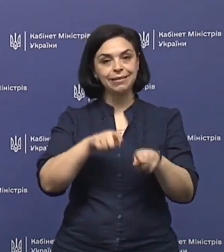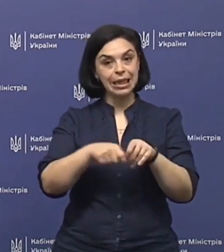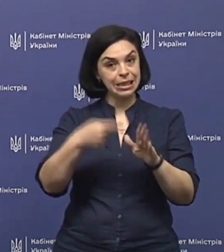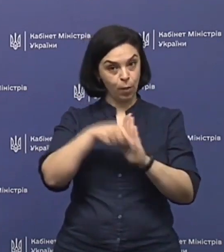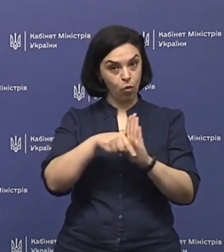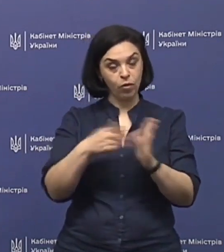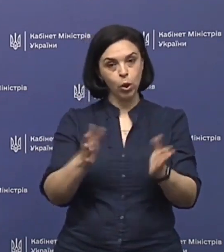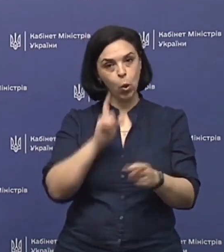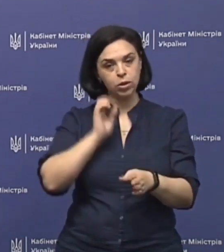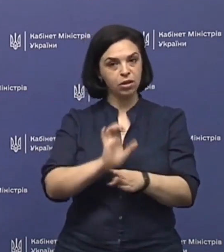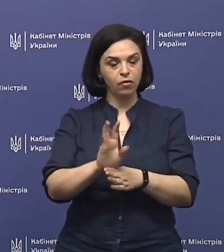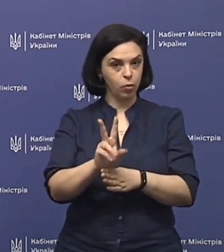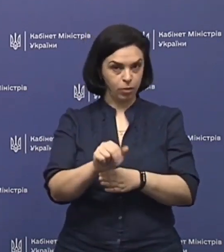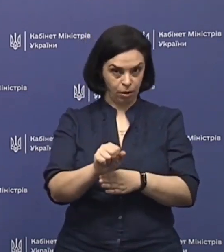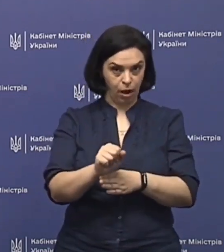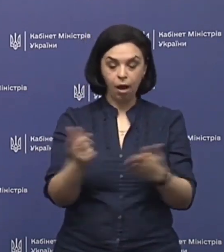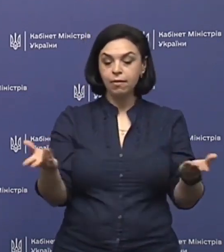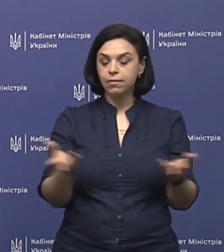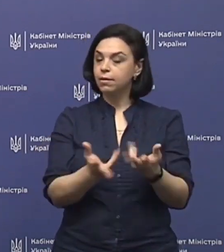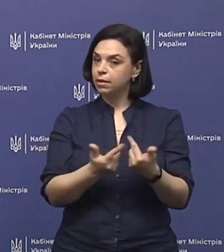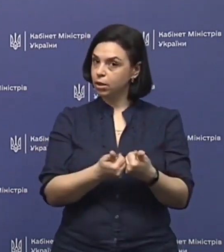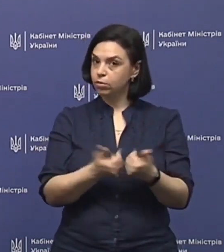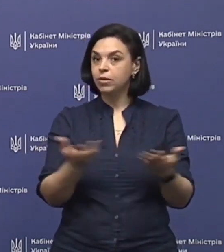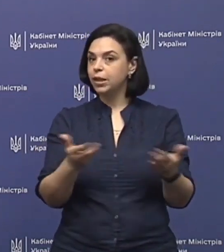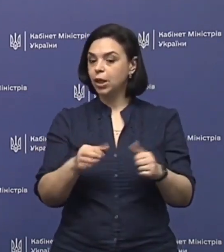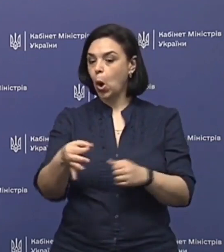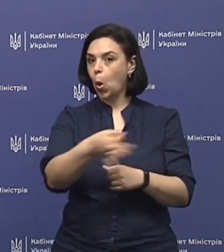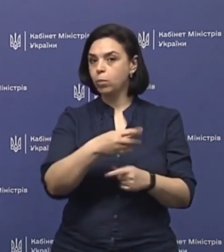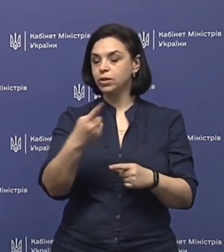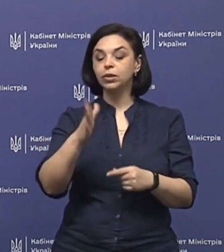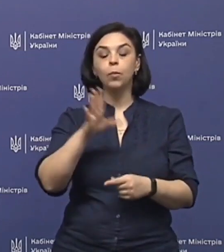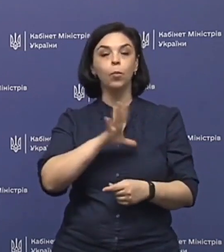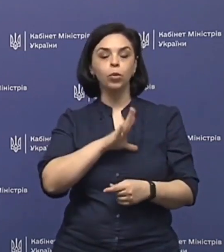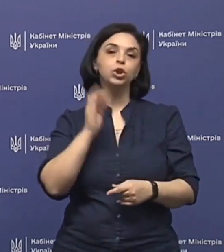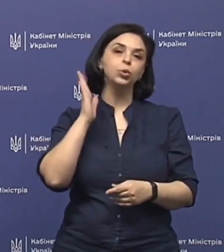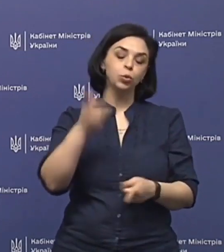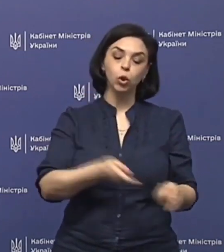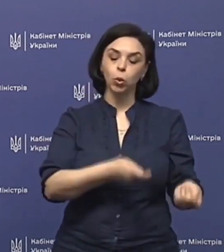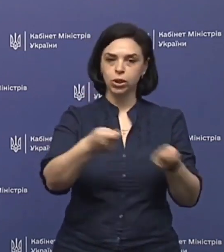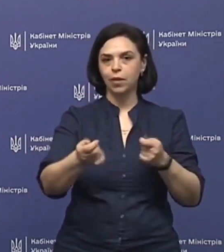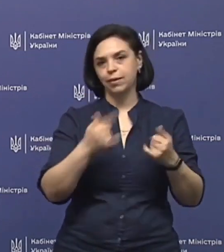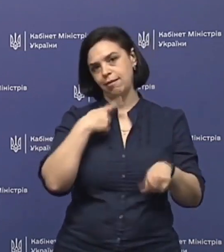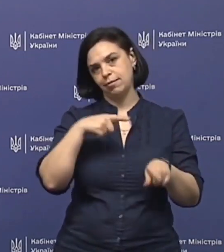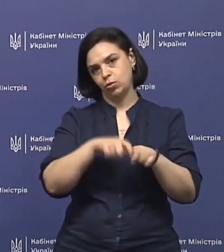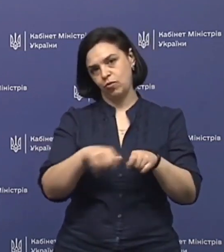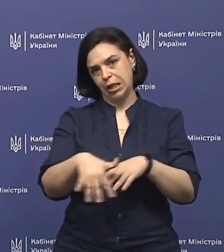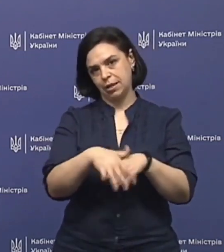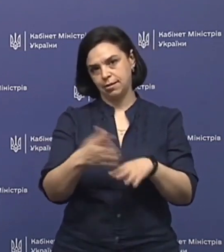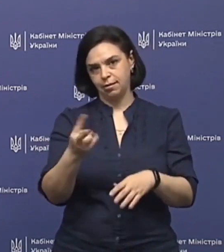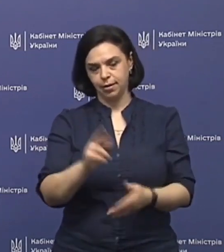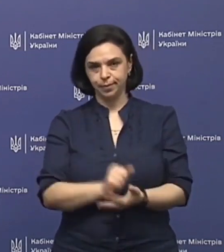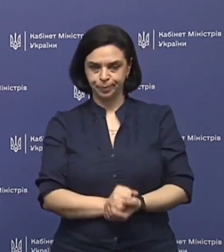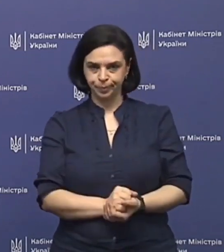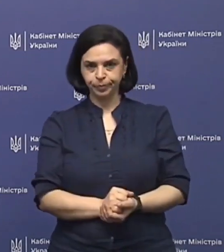мова, якого українського виробника, в якій кількості та в якій області вони були чи будуть доставлені для тестування населення.